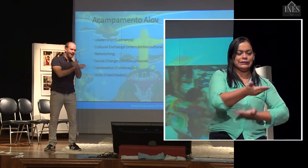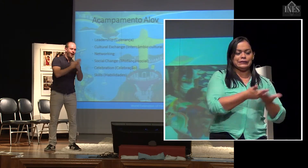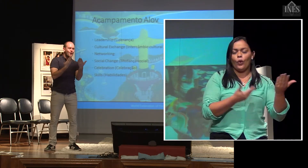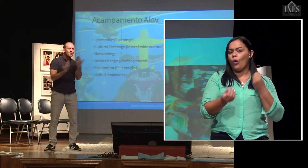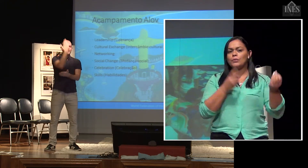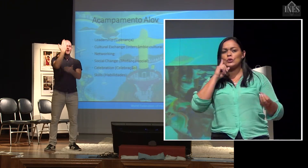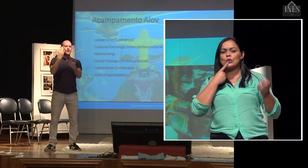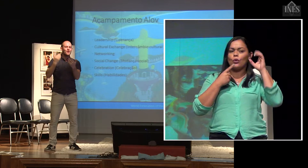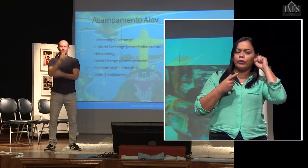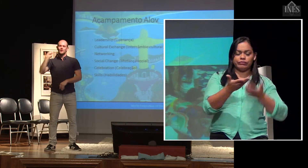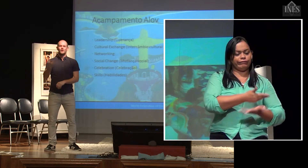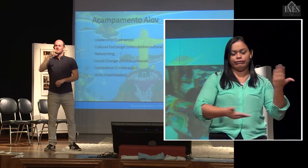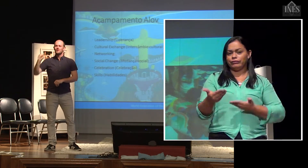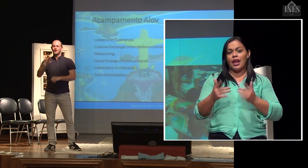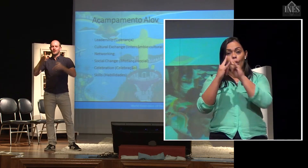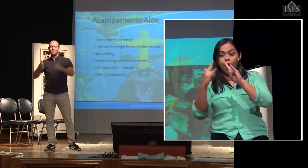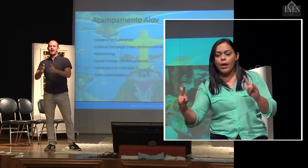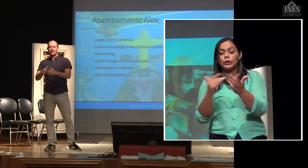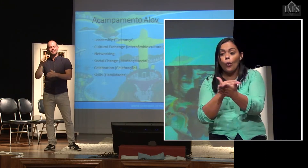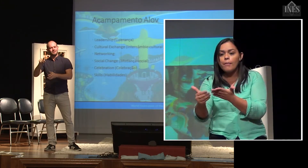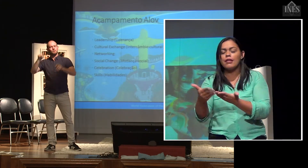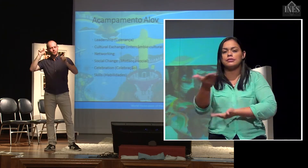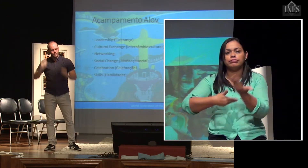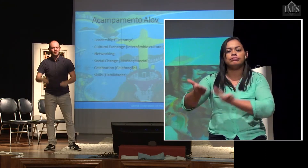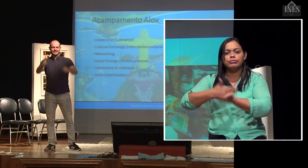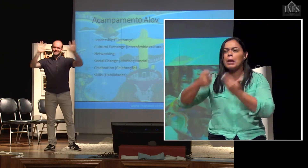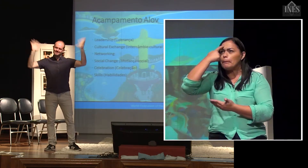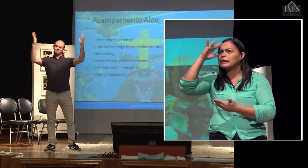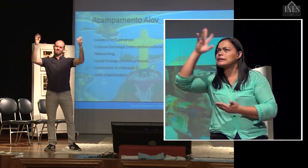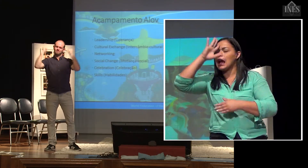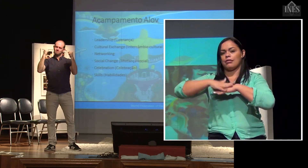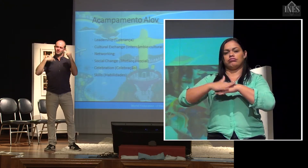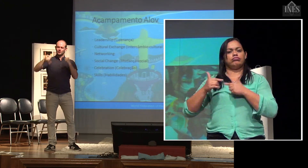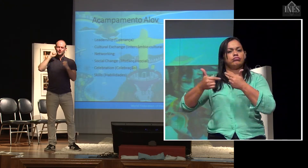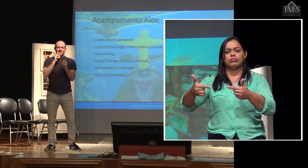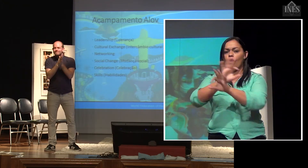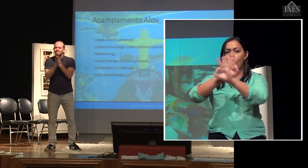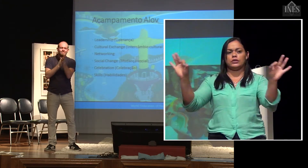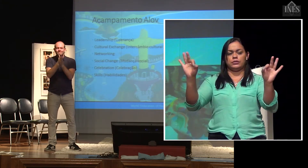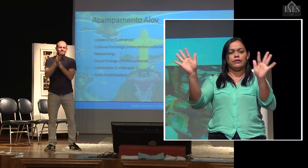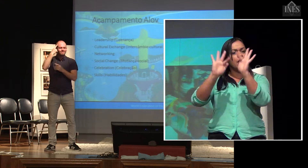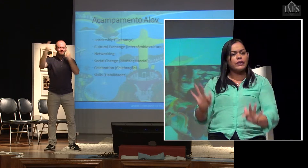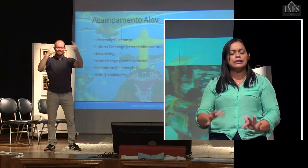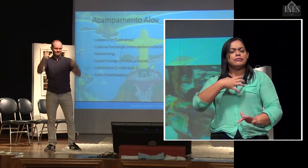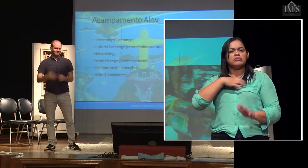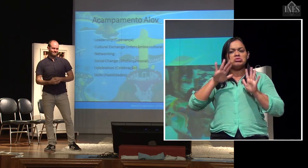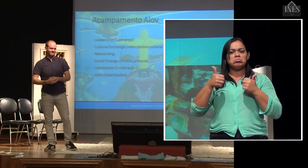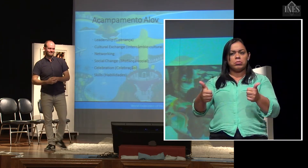conversam com elas, não sabem como achar essas soluções. E, às vezes, elas, entre elas, começam a achar e ter um nível de